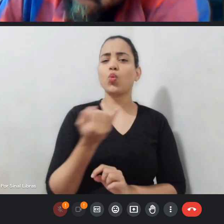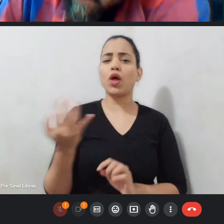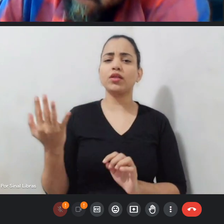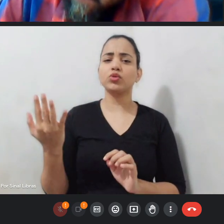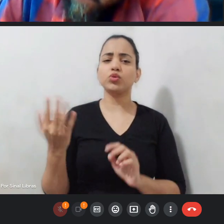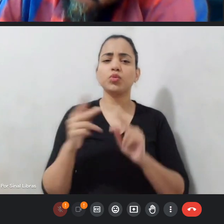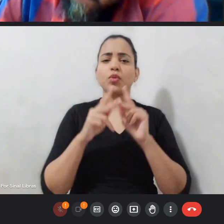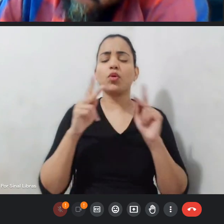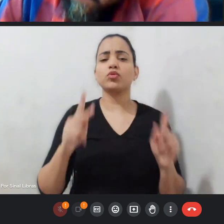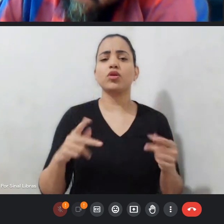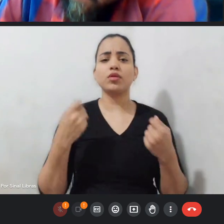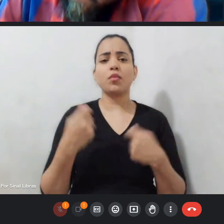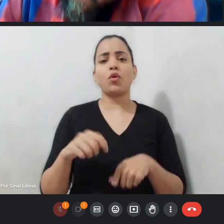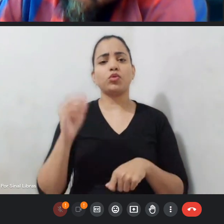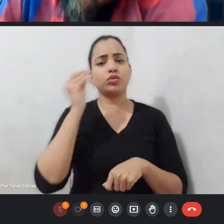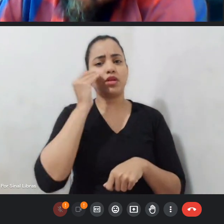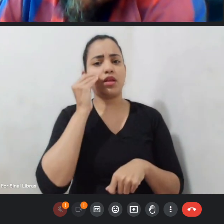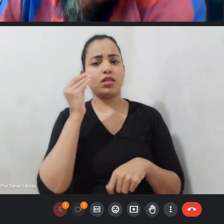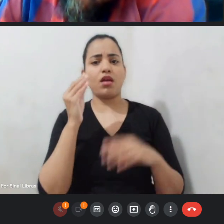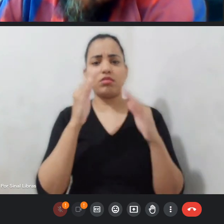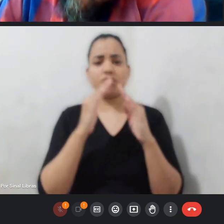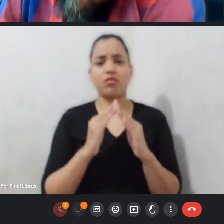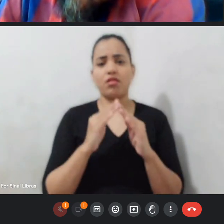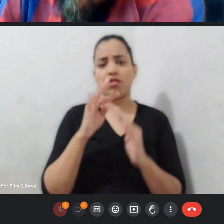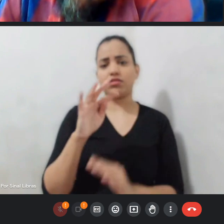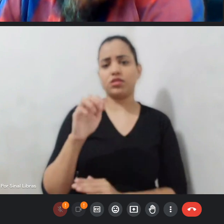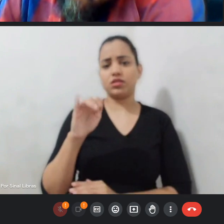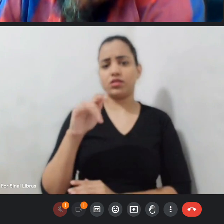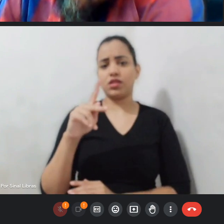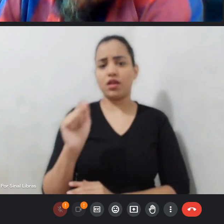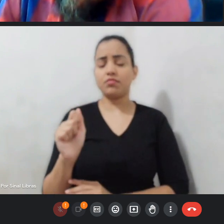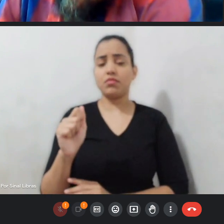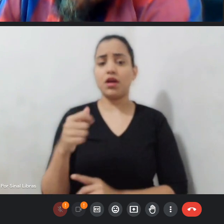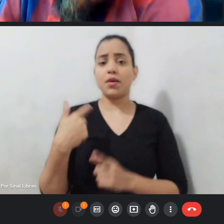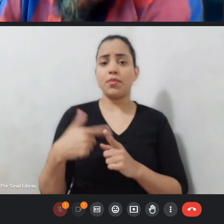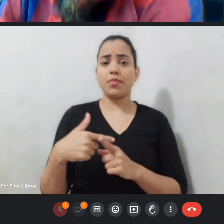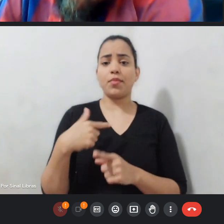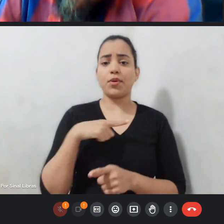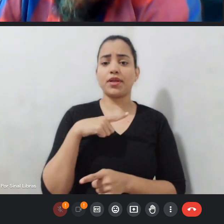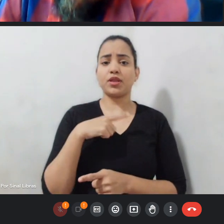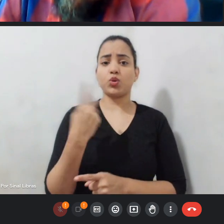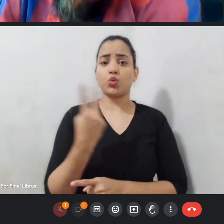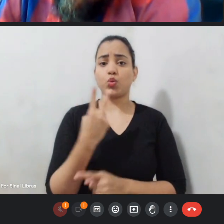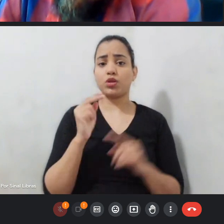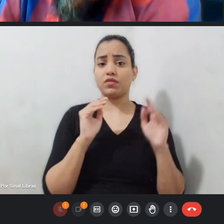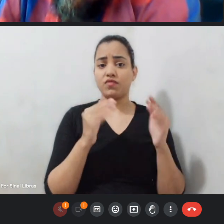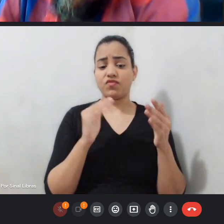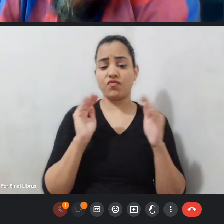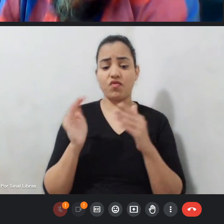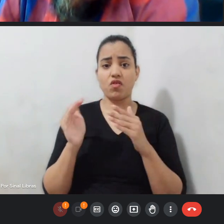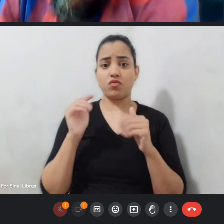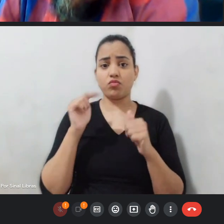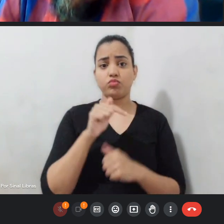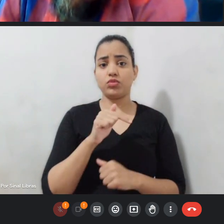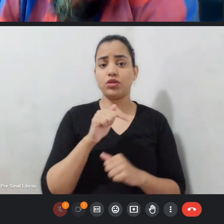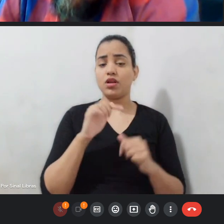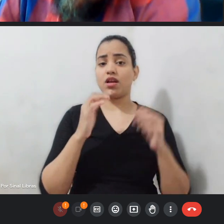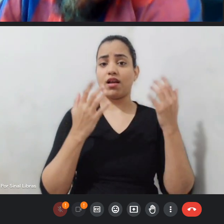já que eu posso fazer tanto para o Bloco Carnavalesco que tem a ver aqui com o segmento que sendo discutido agora